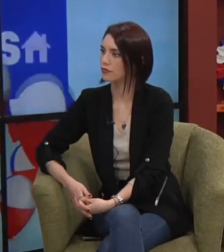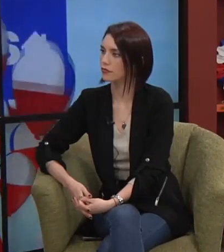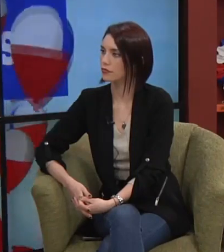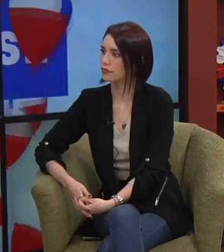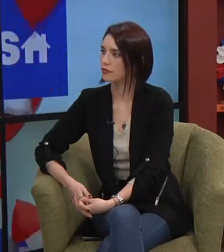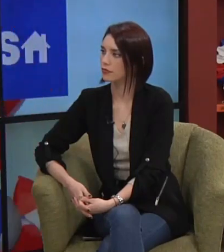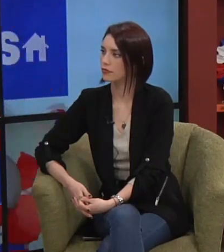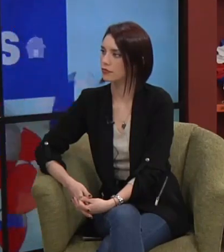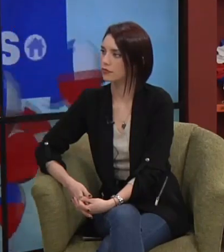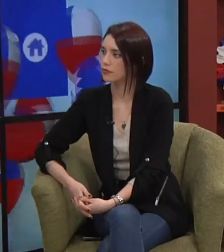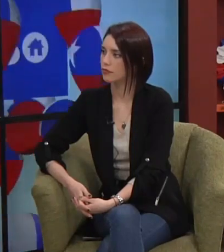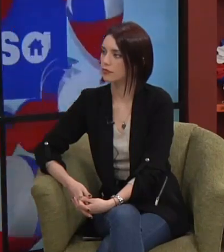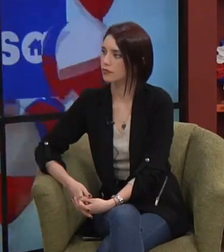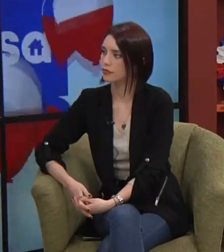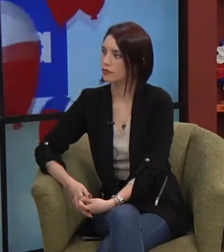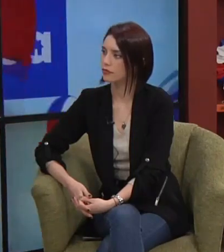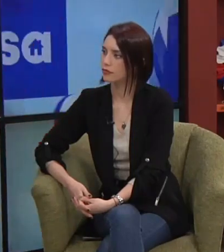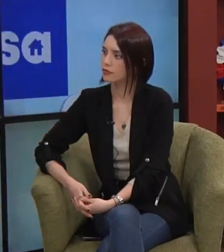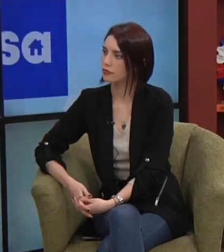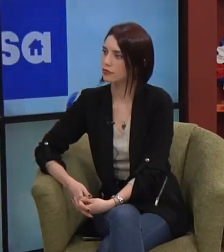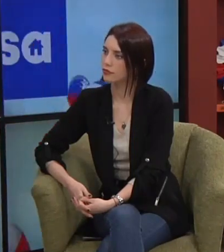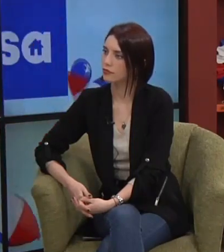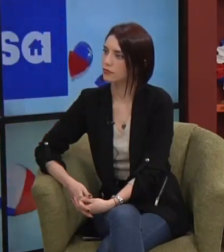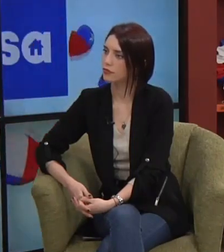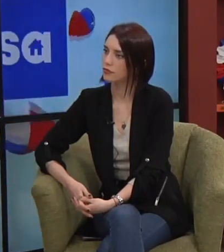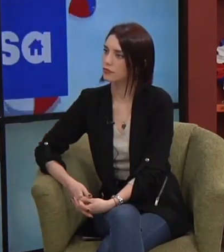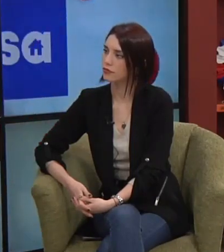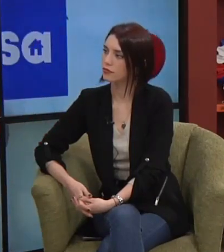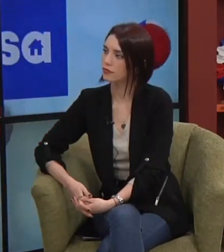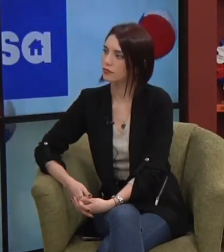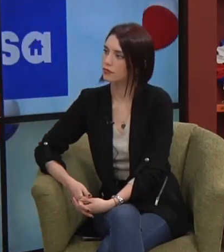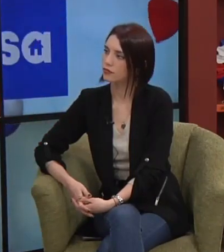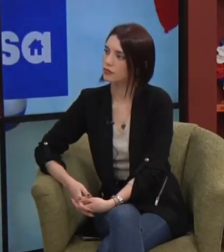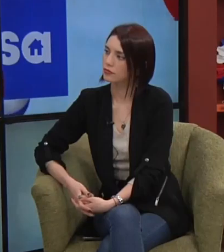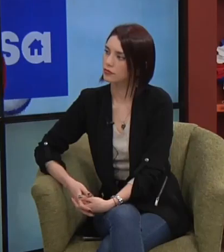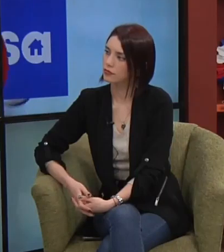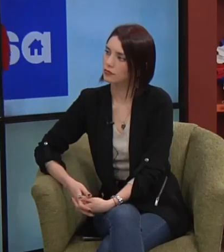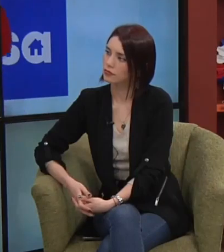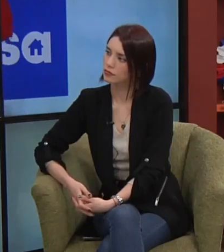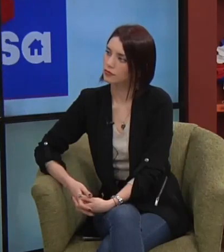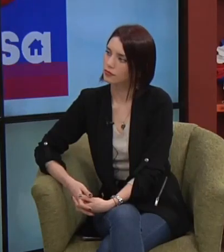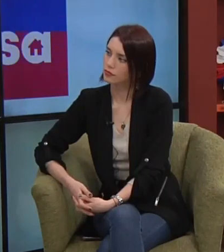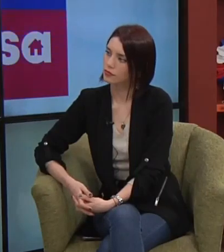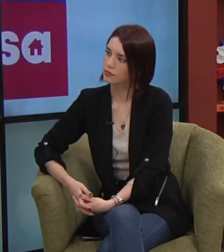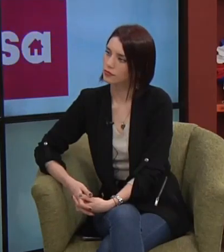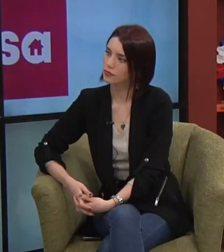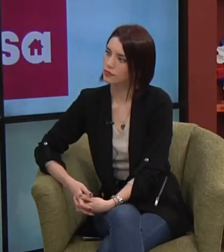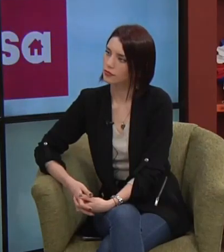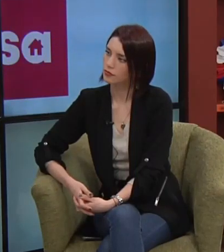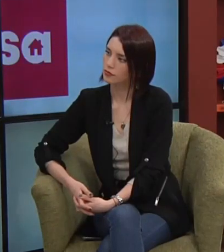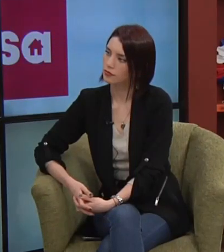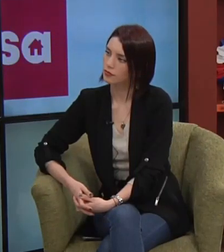o interpretar la lengua de señas. Hay un tema también dentro de la comunidad sorda que tampoco se